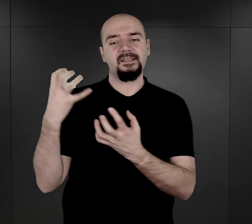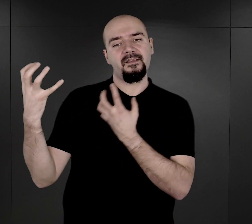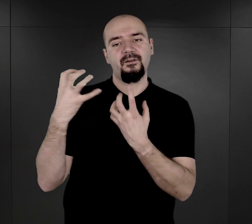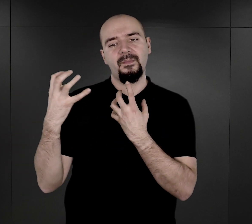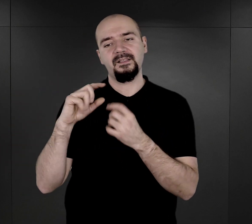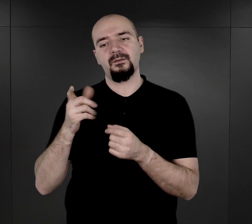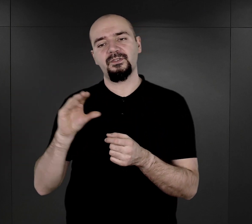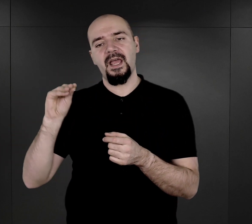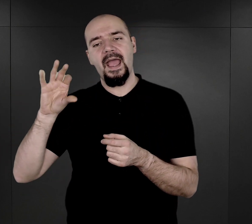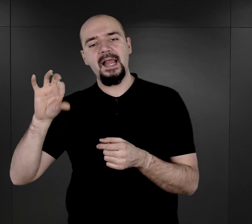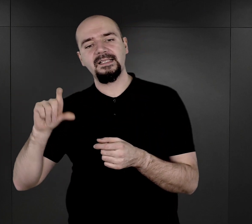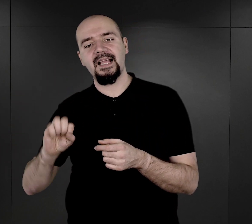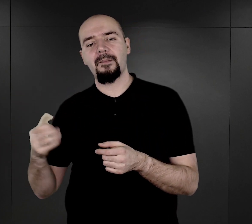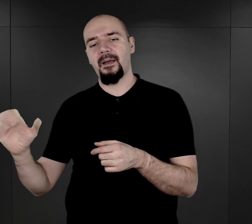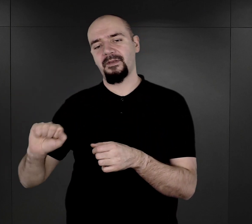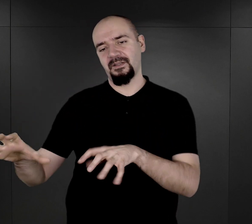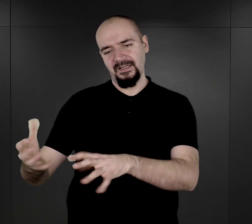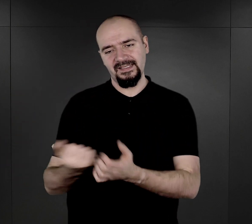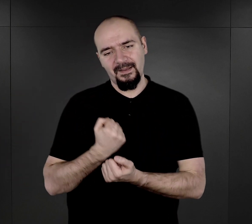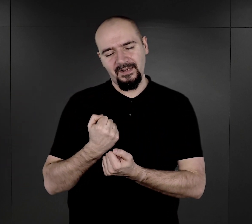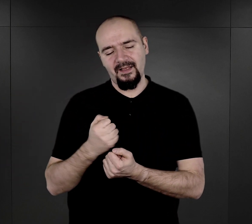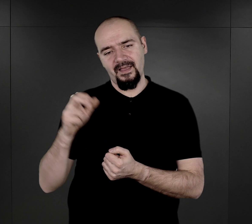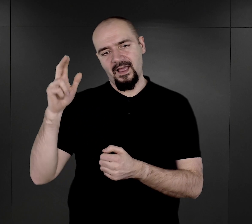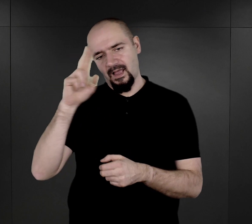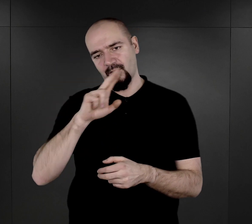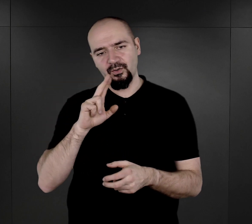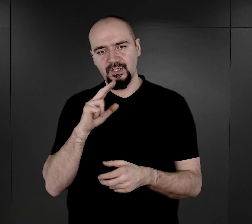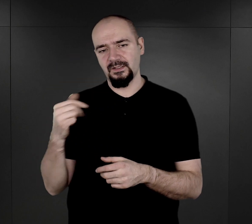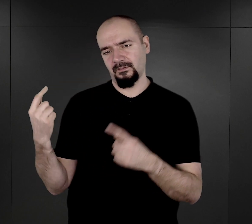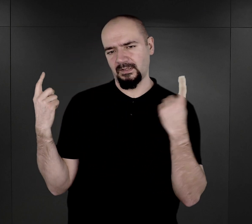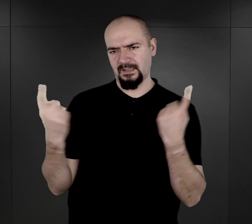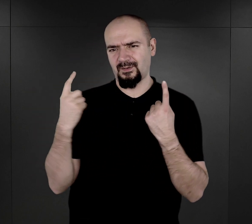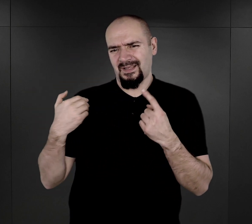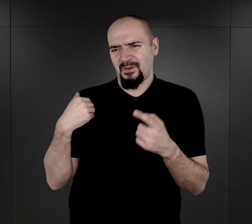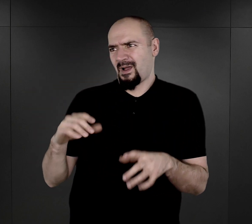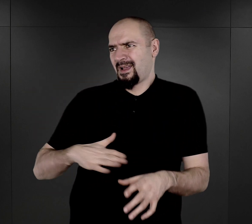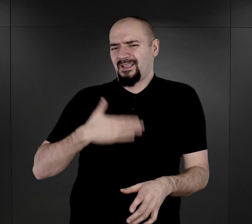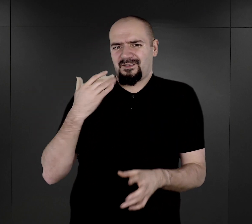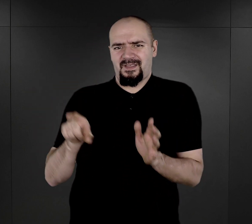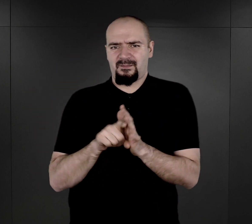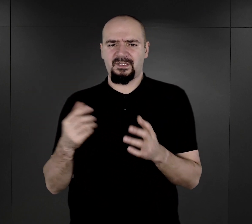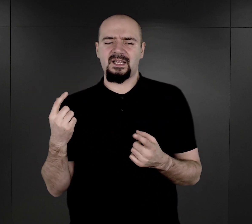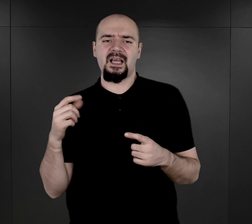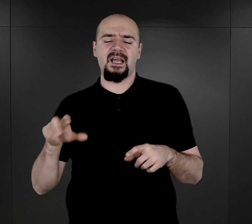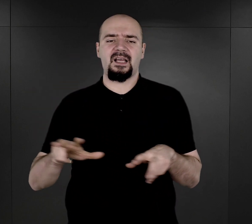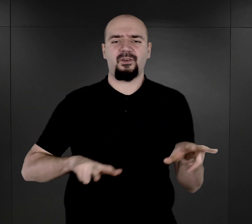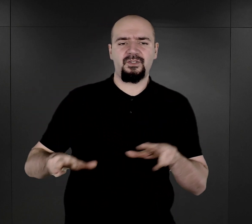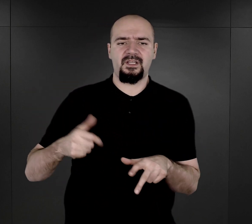Elza ma być odebrana rodzicom, ta sytuacja była dużym zaskoczeniem dla jej rodziny. Była dzieckiem adoptowanym,